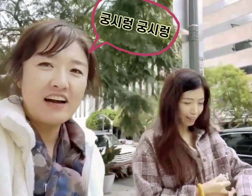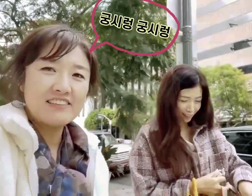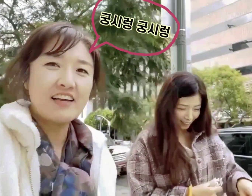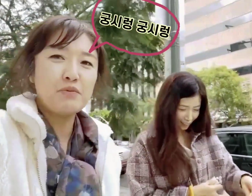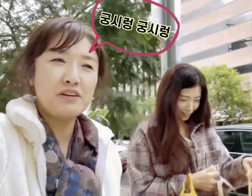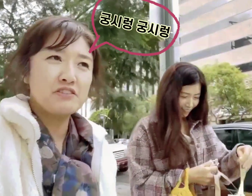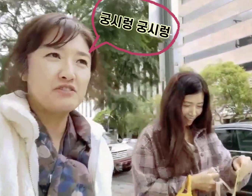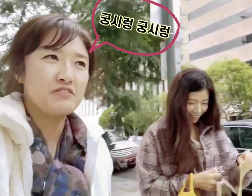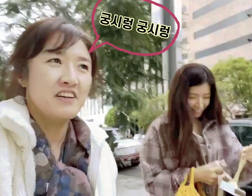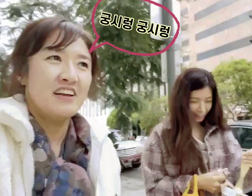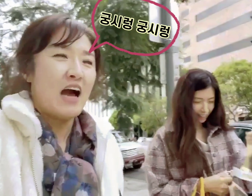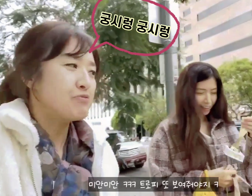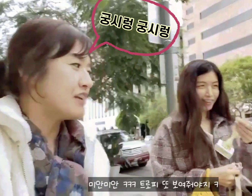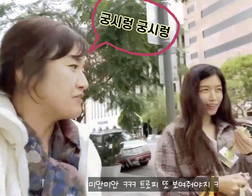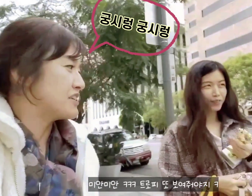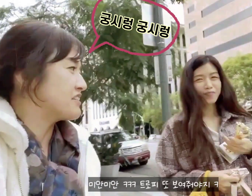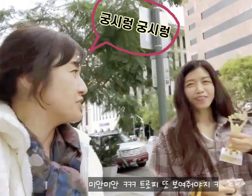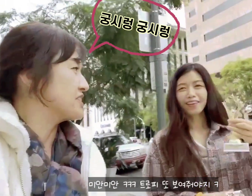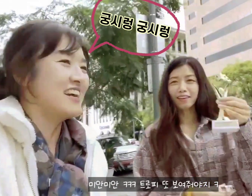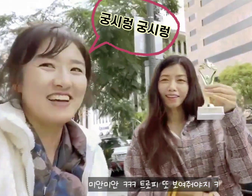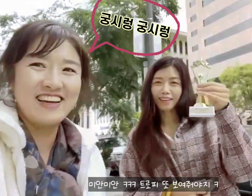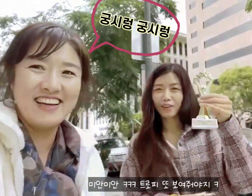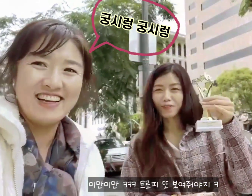작게 보일라고 아픈느라고 작은 얼굴이 우리